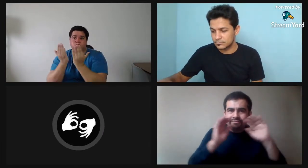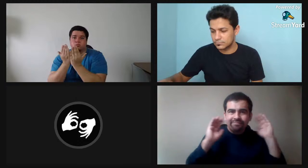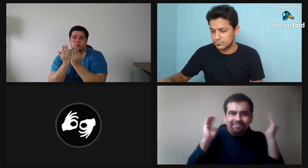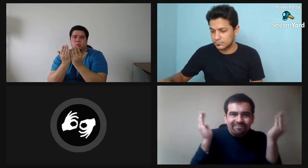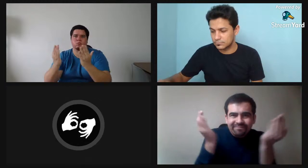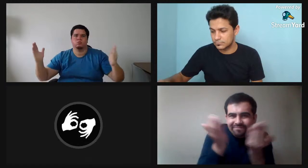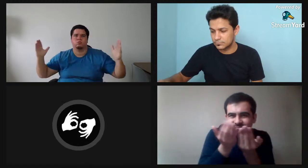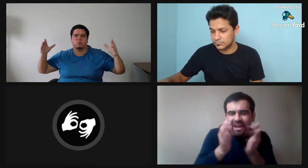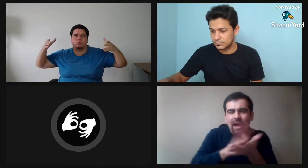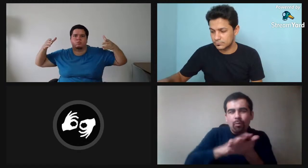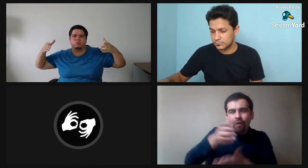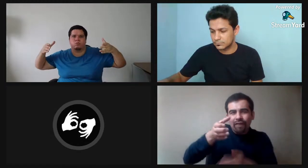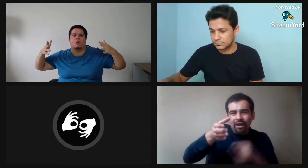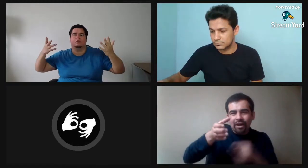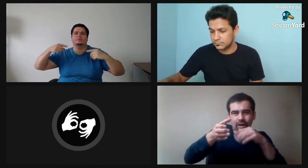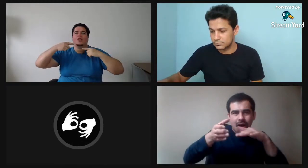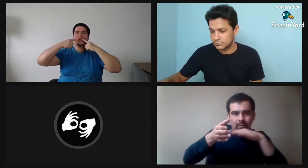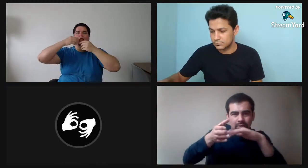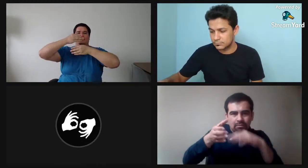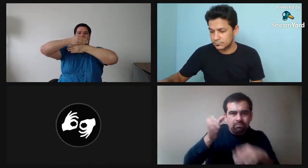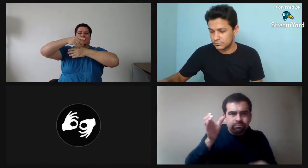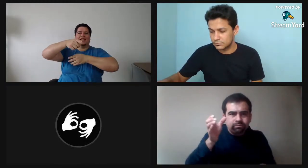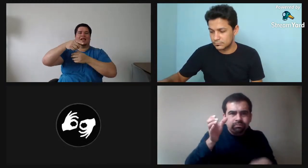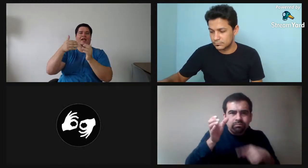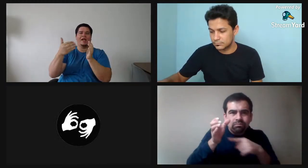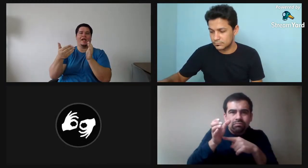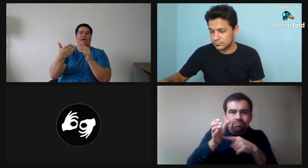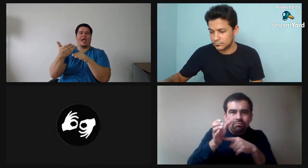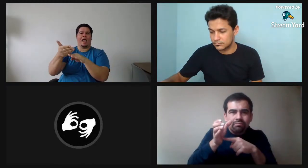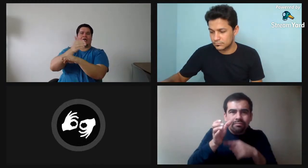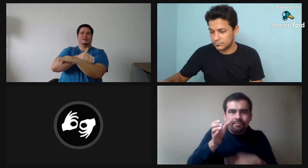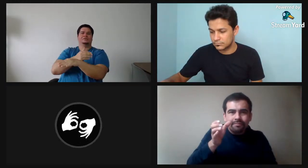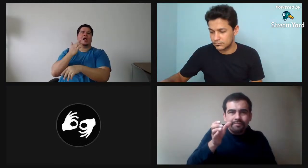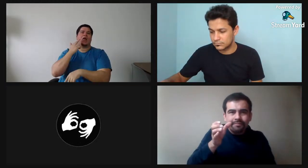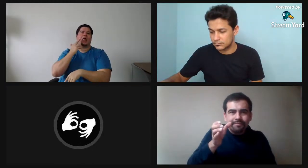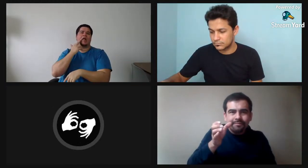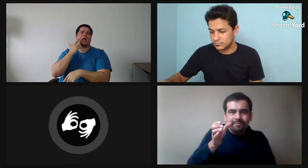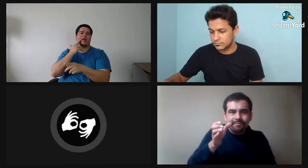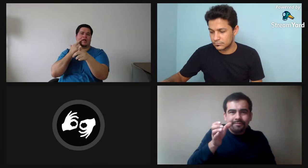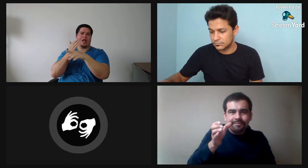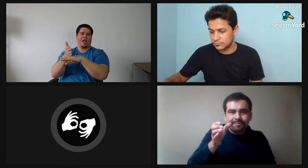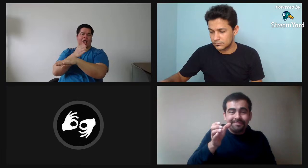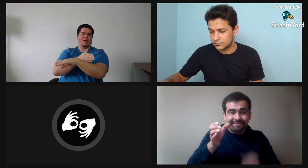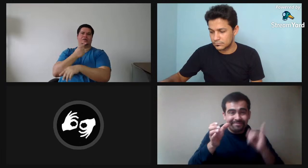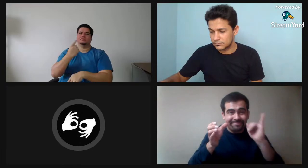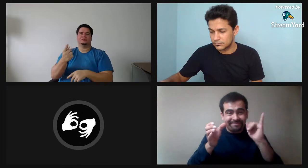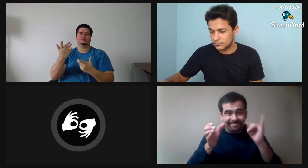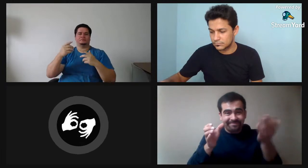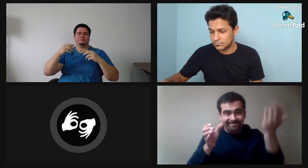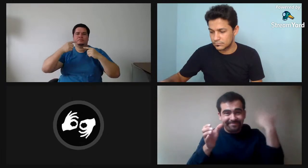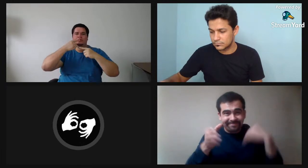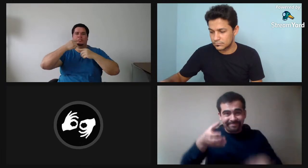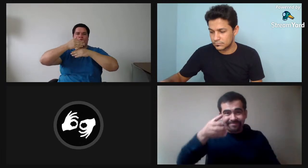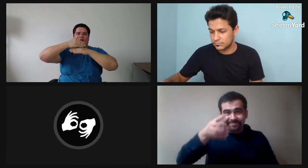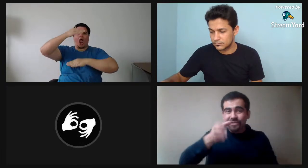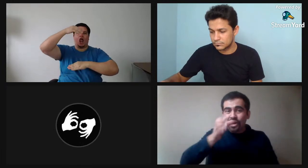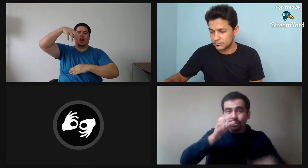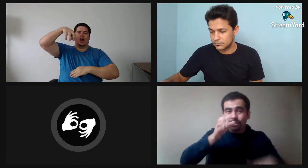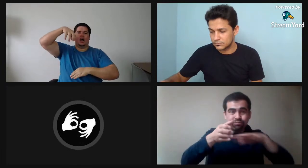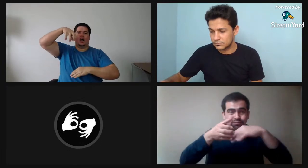la expresión que yo... Claro. Cuando yo estoy describiendo lo que ocurre cuando... Por ejemplo, cuando estoy